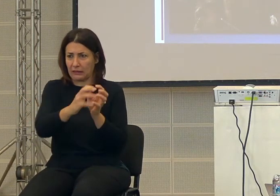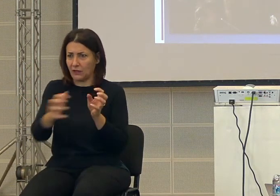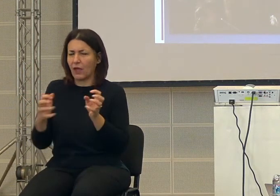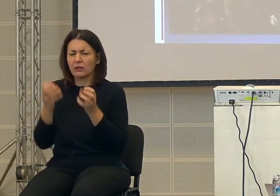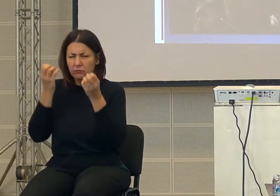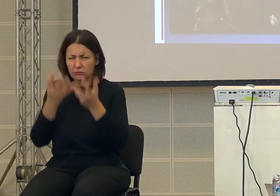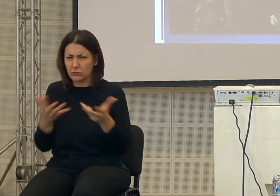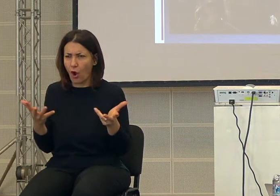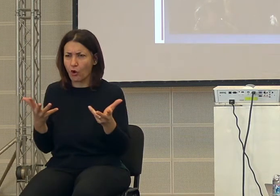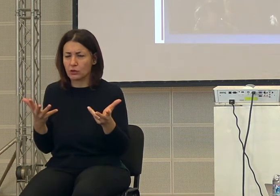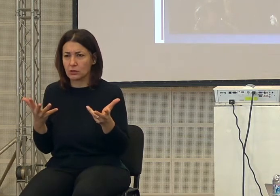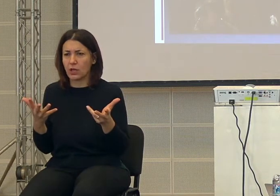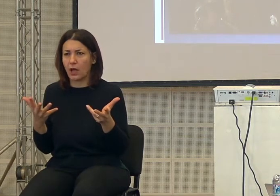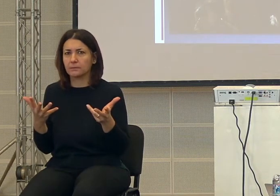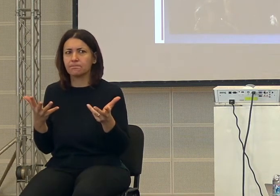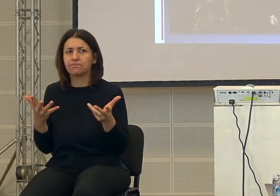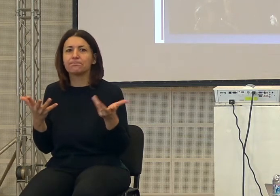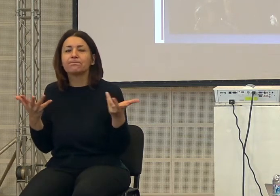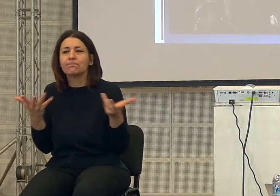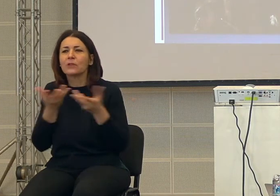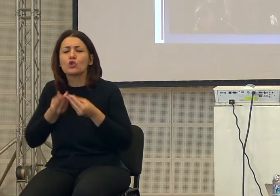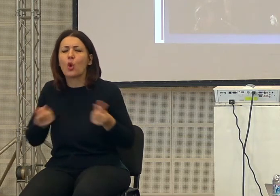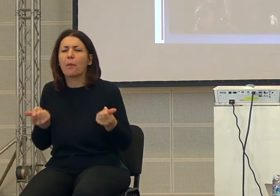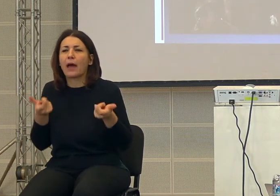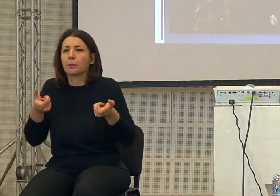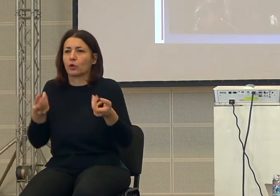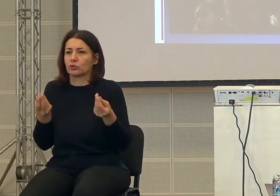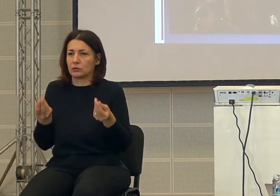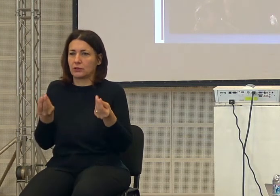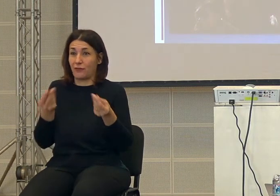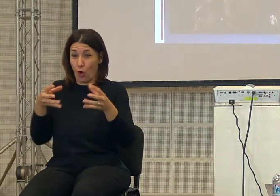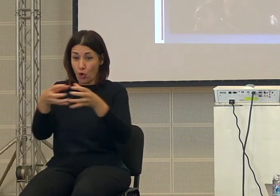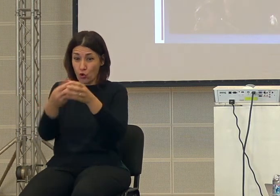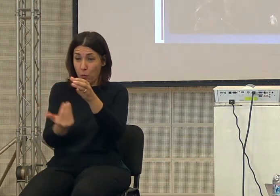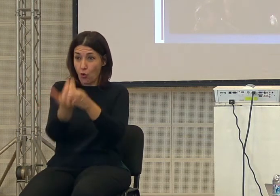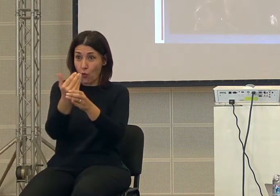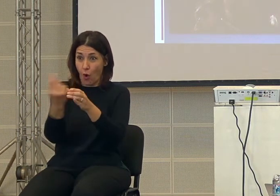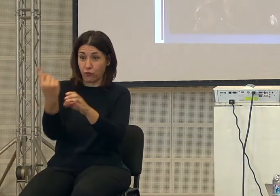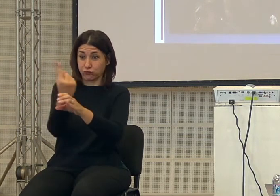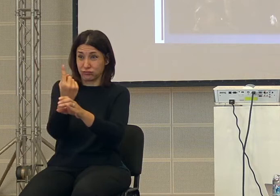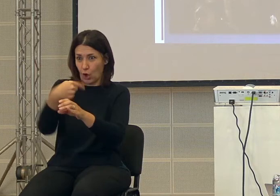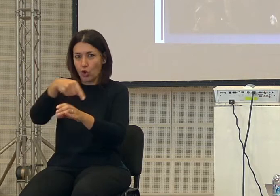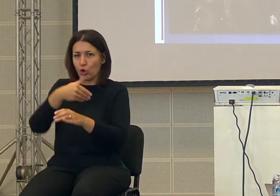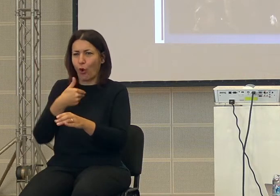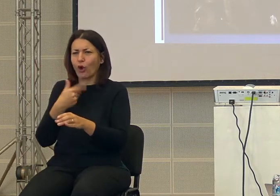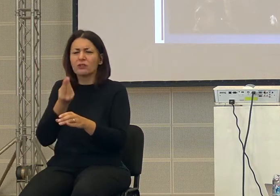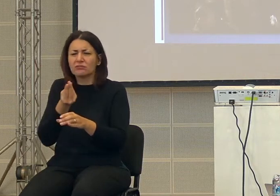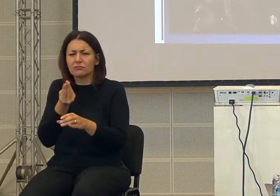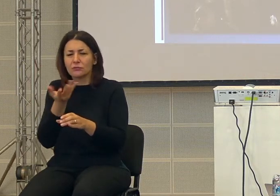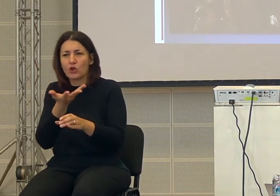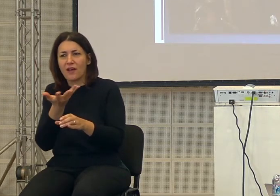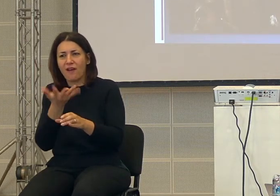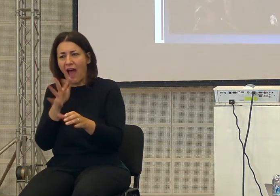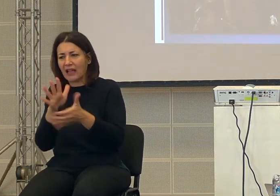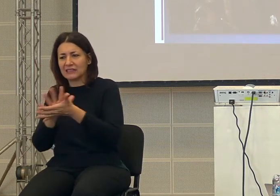Che cosa è successo? Qual è la capacità di questa nuova specie, che poi siamo noi, che ha permesso?